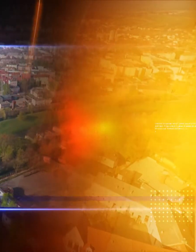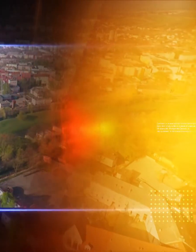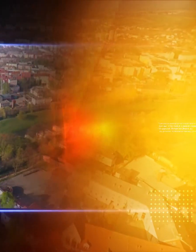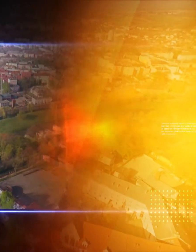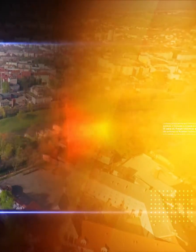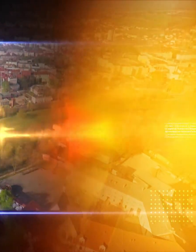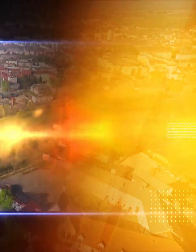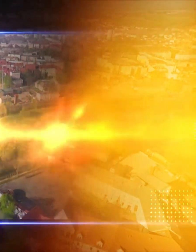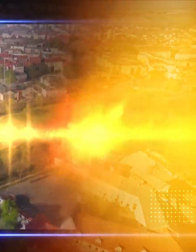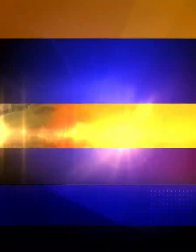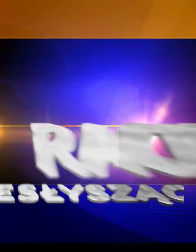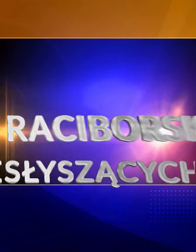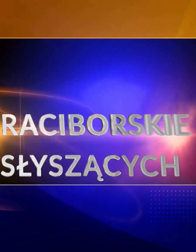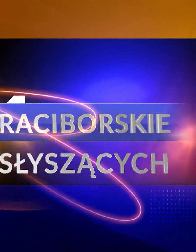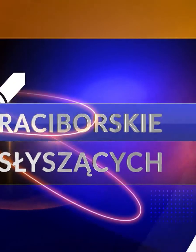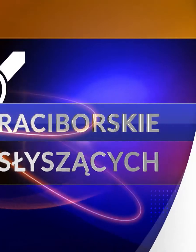Muzyka